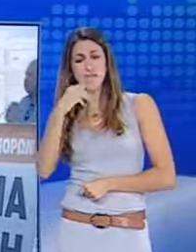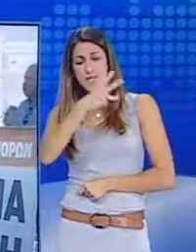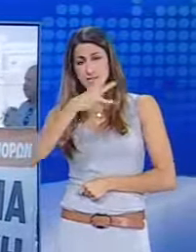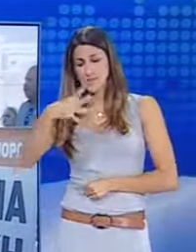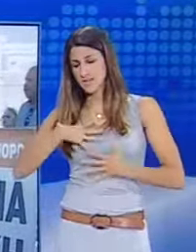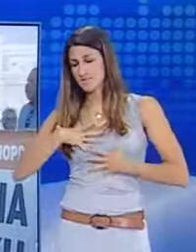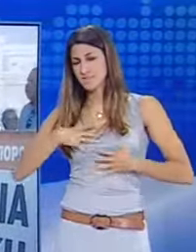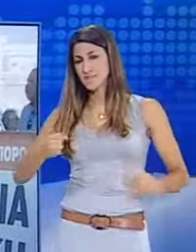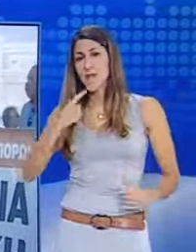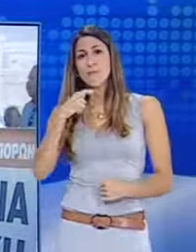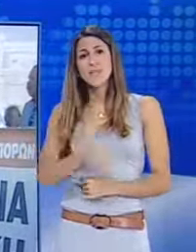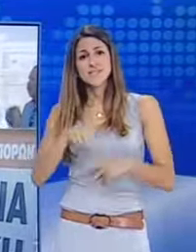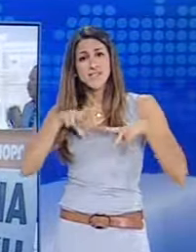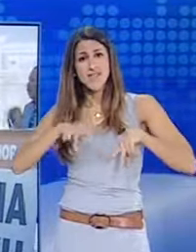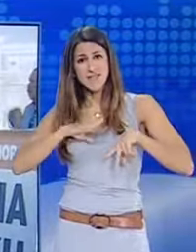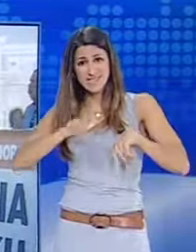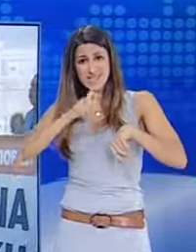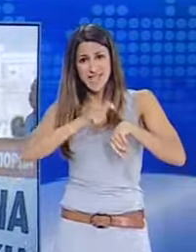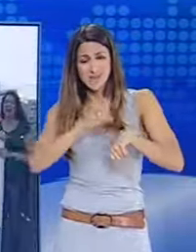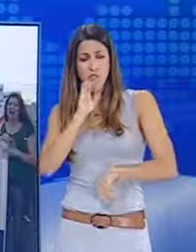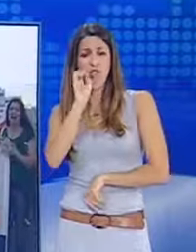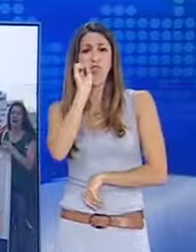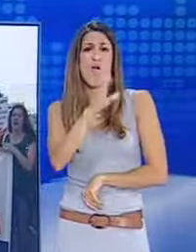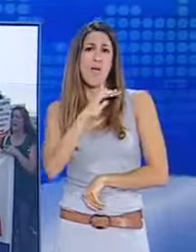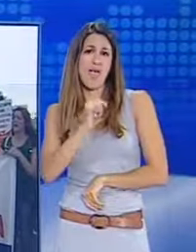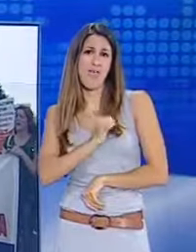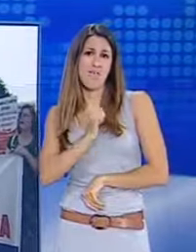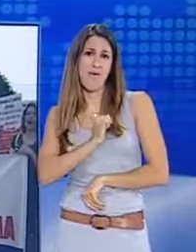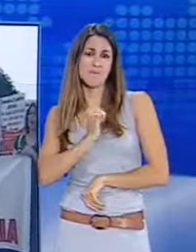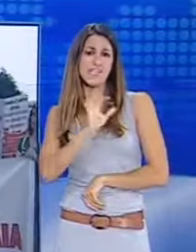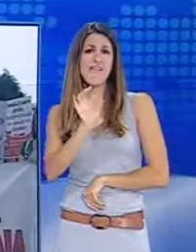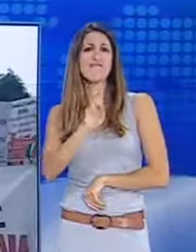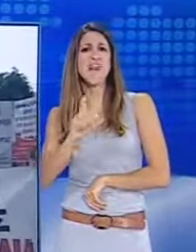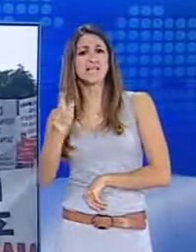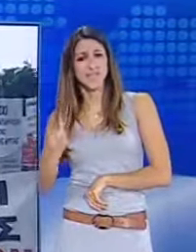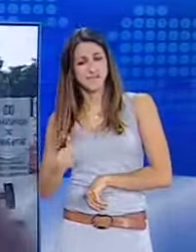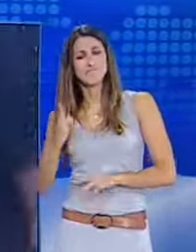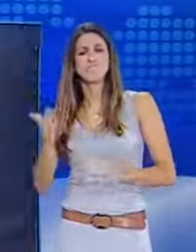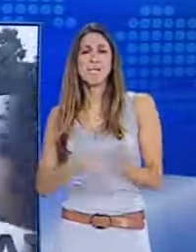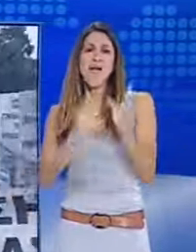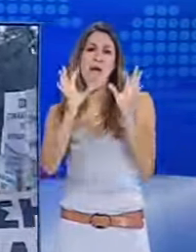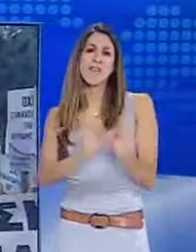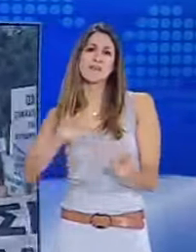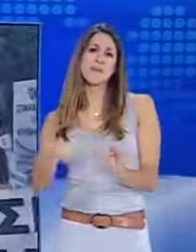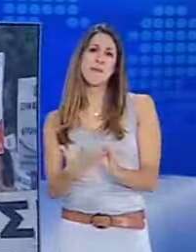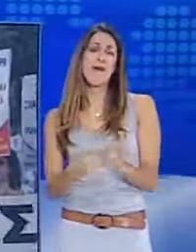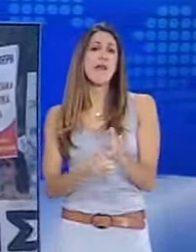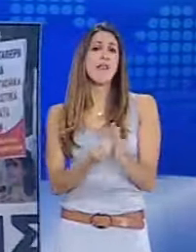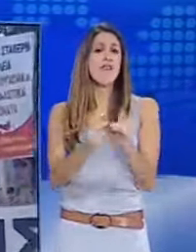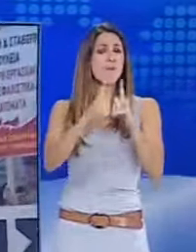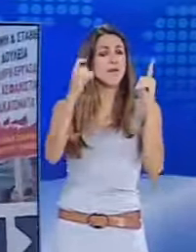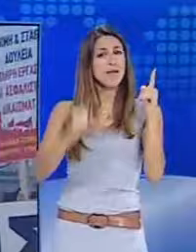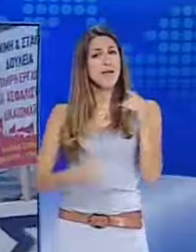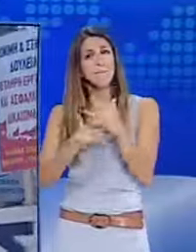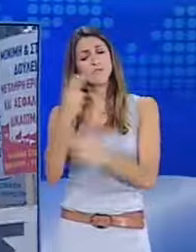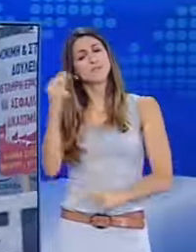για δωράκη της κυβέρνησης το ΚΕΠΕΝΤ στους ιδιοκτήτες franchise. Τελικά η τροπολογία υπερψηφίστηκε από Νέα Δημοκρατία και ΠΑΣΟΚ. Φέστο